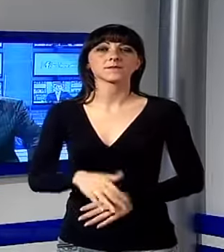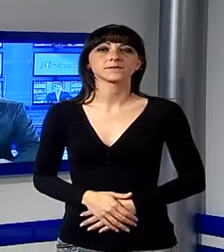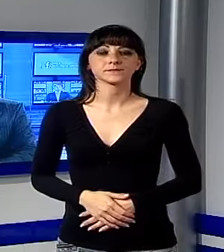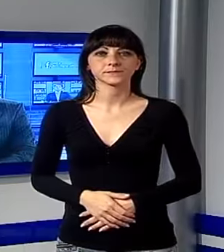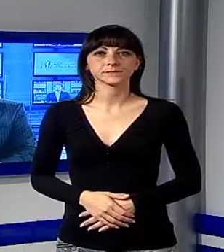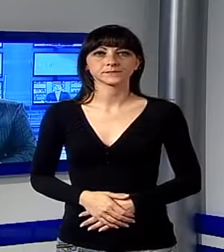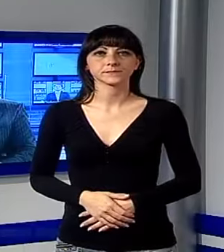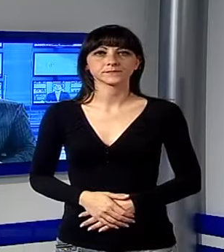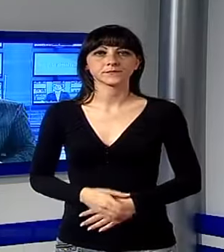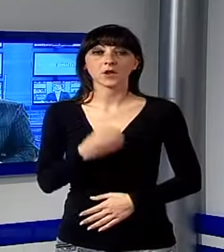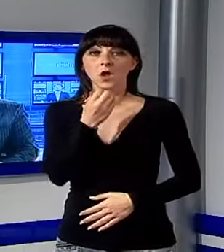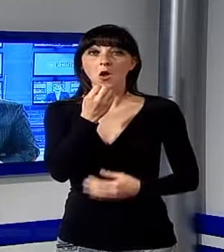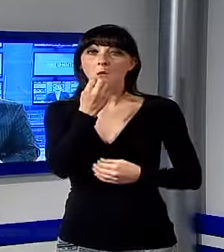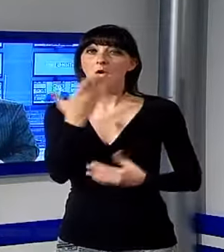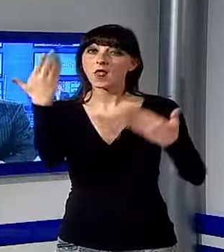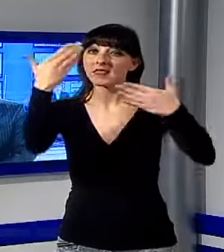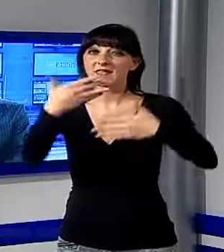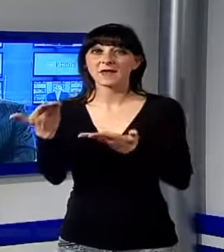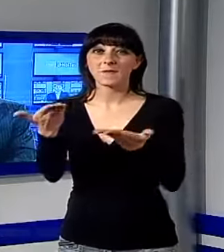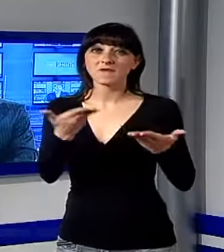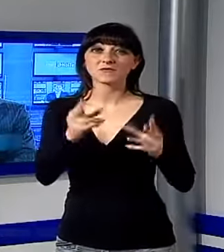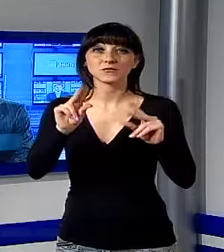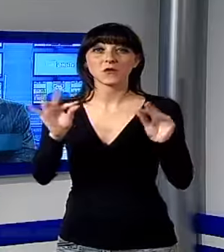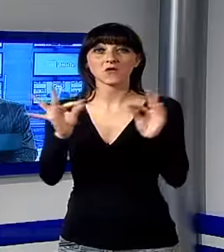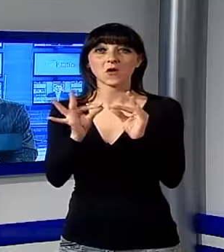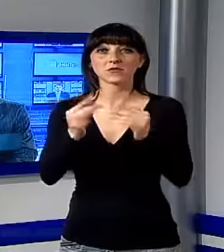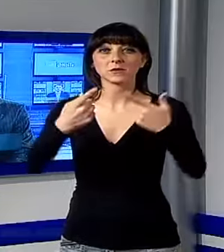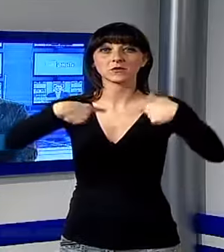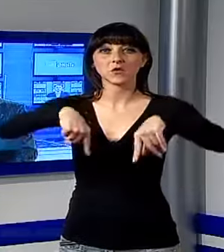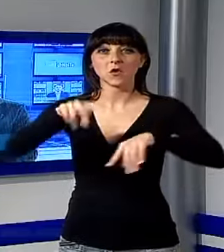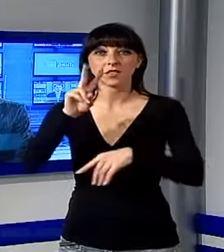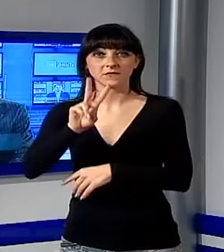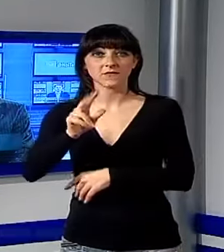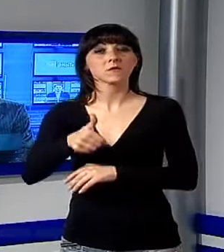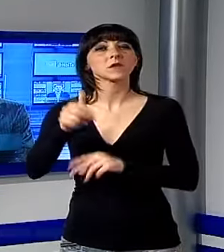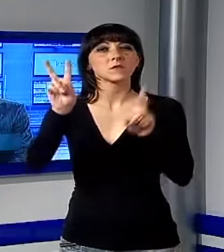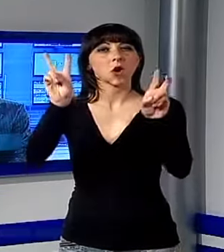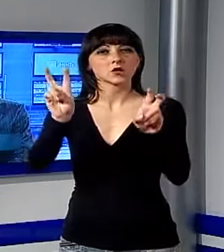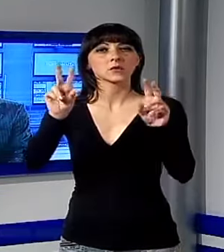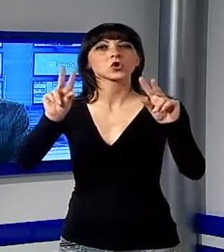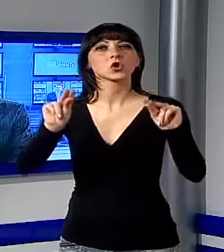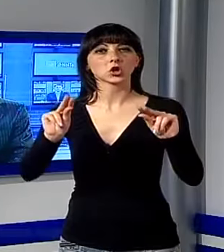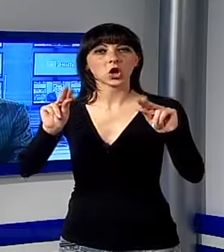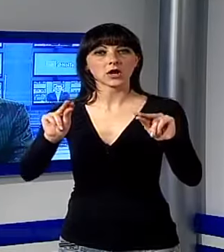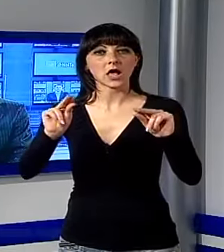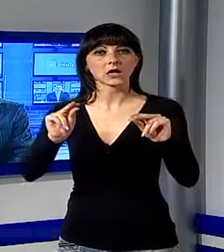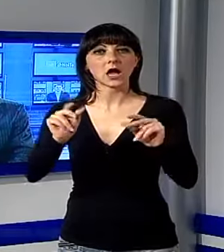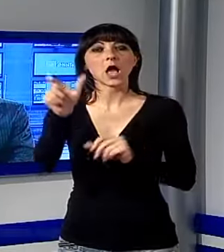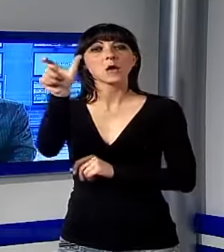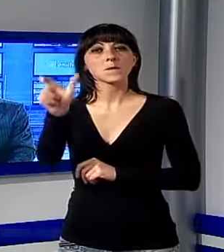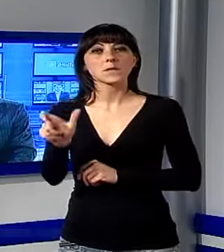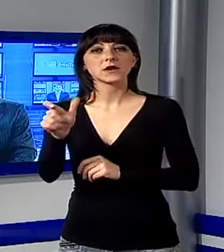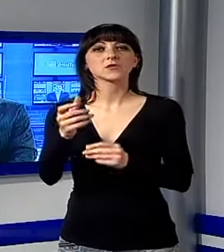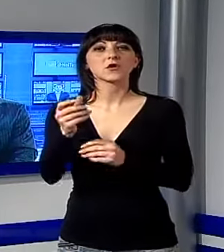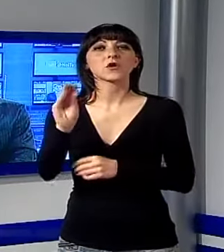Buonasera, ben trovati per questa nuova edizione del TG Noi, che dunque apriamo con la cronaca, la scomparsa da casa